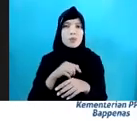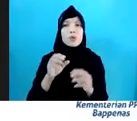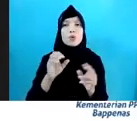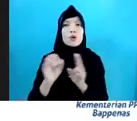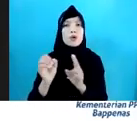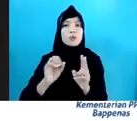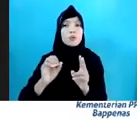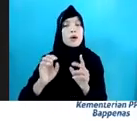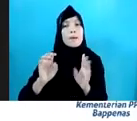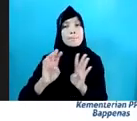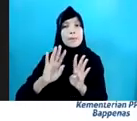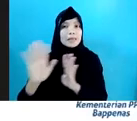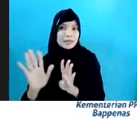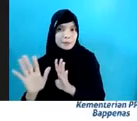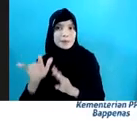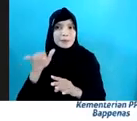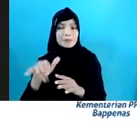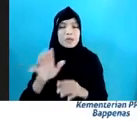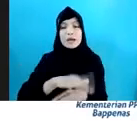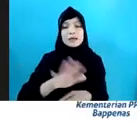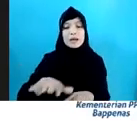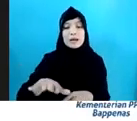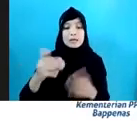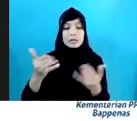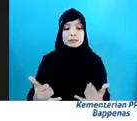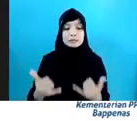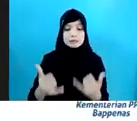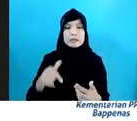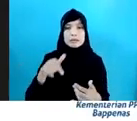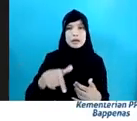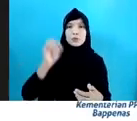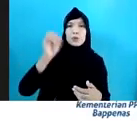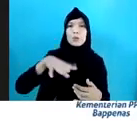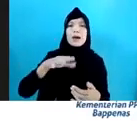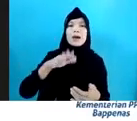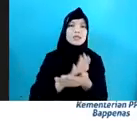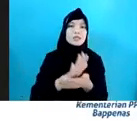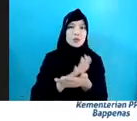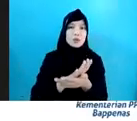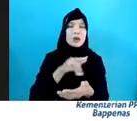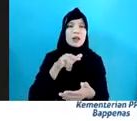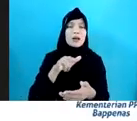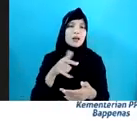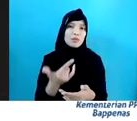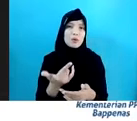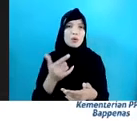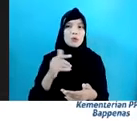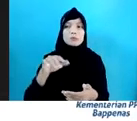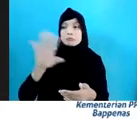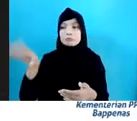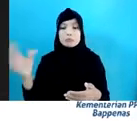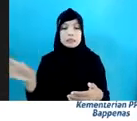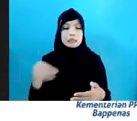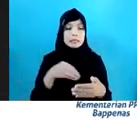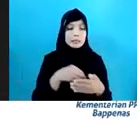Anak-anak kita yang saat ini Masih bersekolah Dan juga sebagian ikut terlibat Dalam